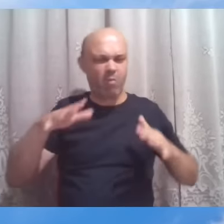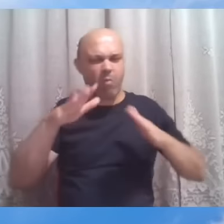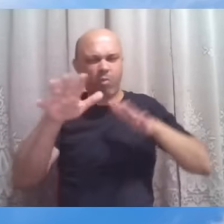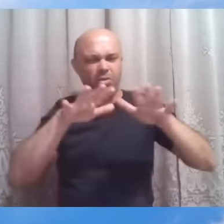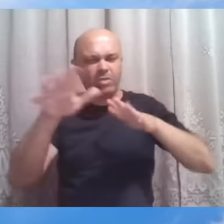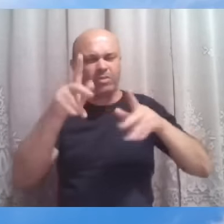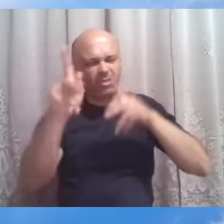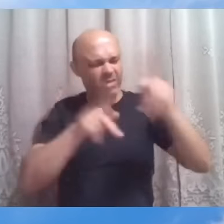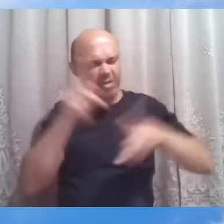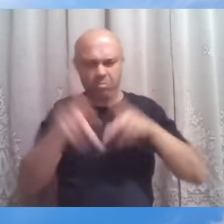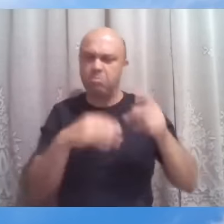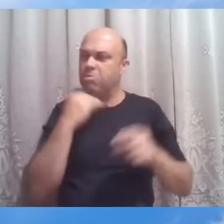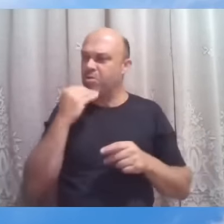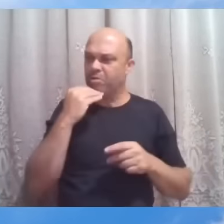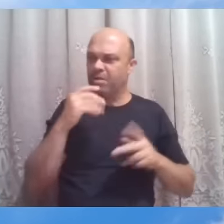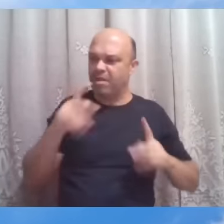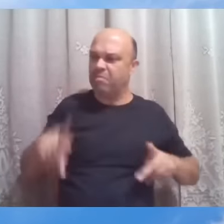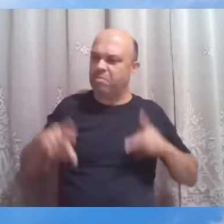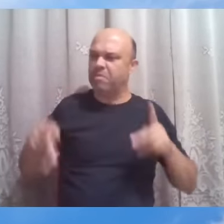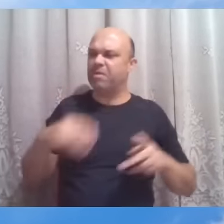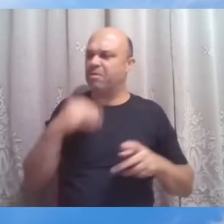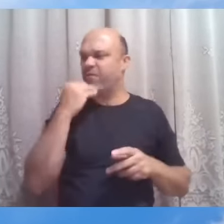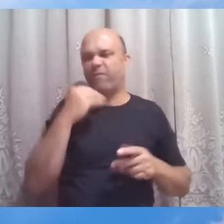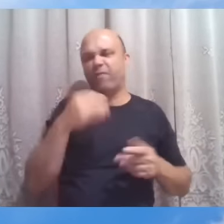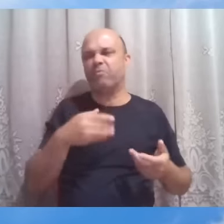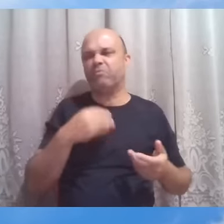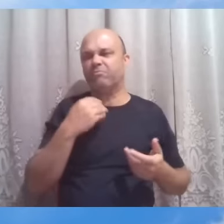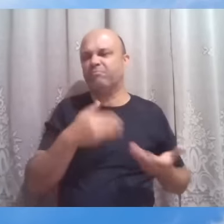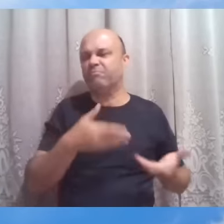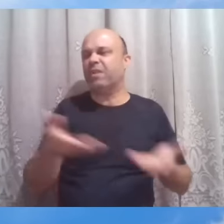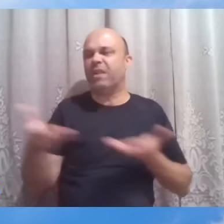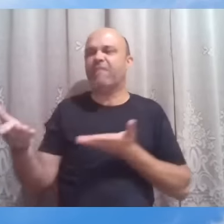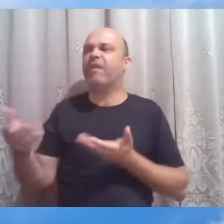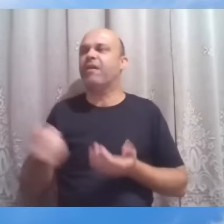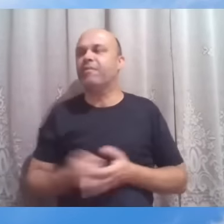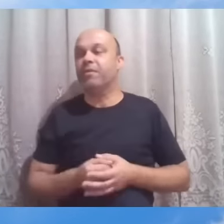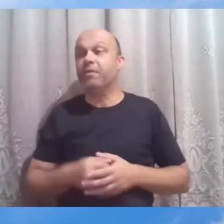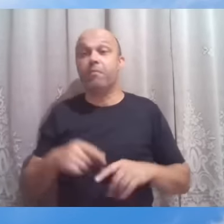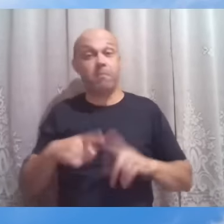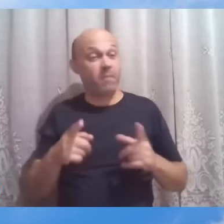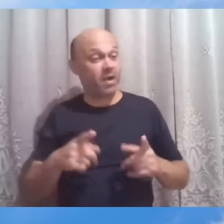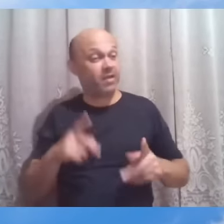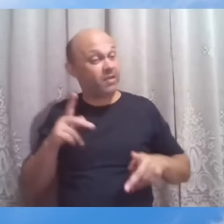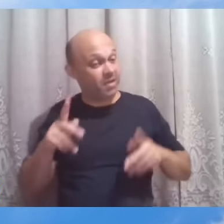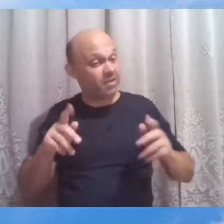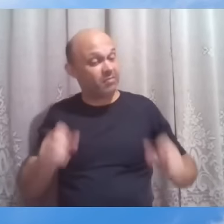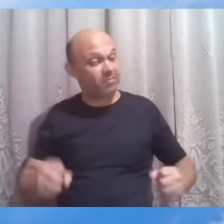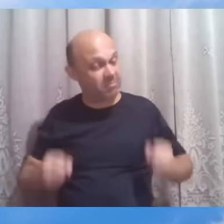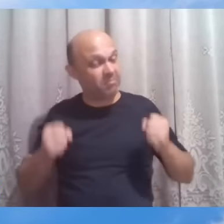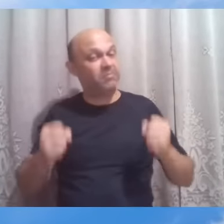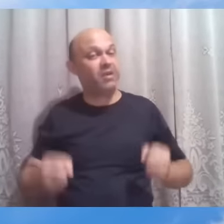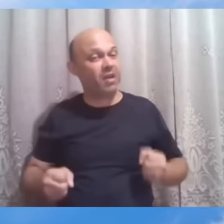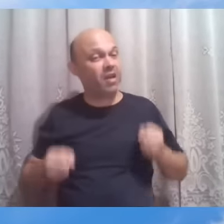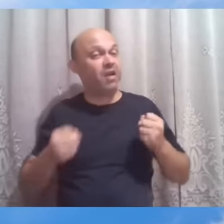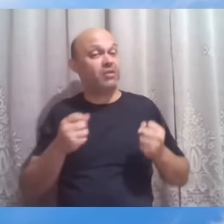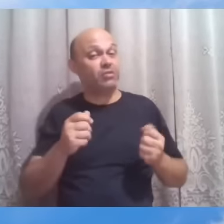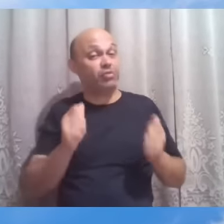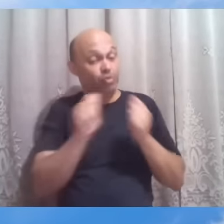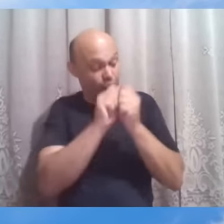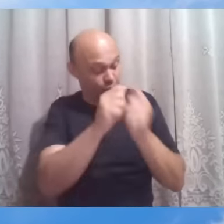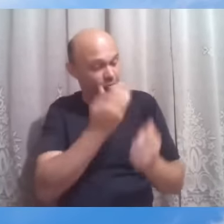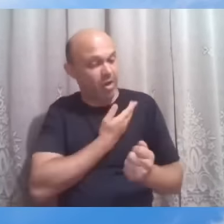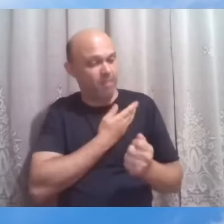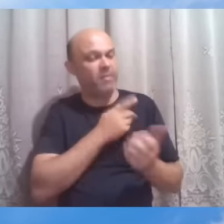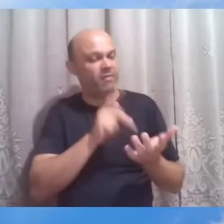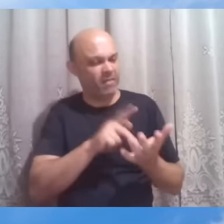paralítico, essa multidão toda não vamos conseguir. Mas ele, inspirado também pelos amigos, verdadeiros amigos, não vamos dar um